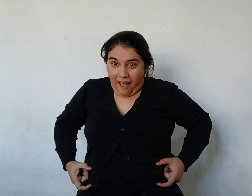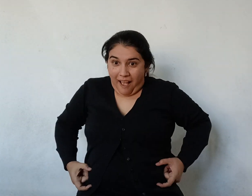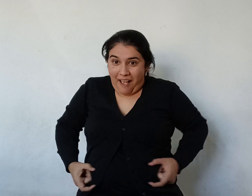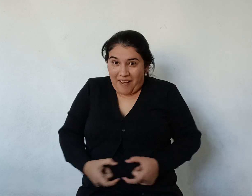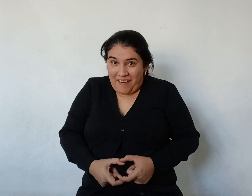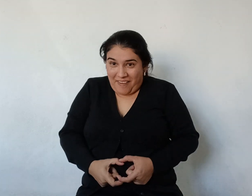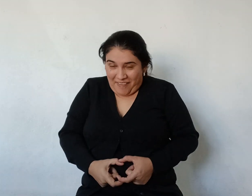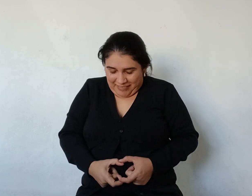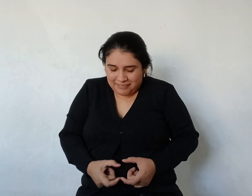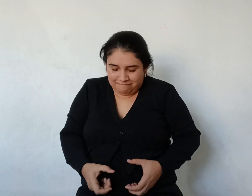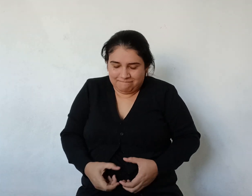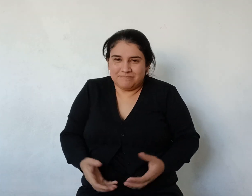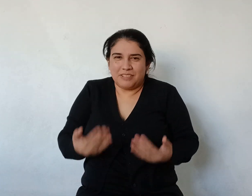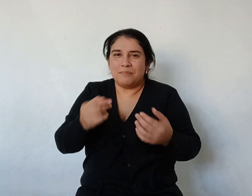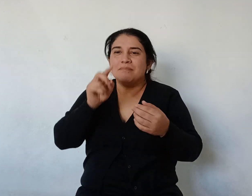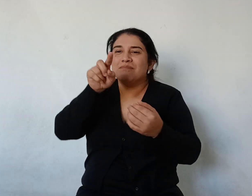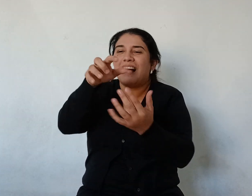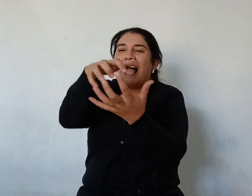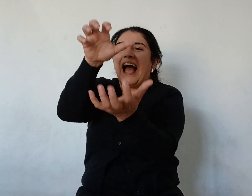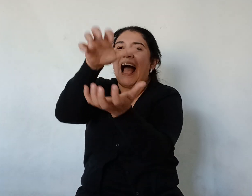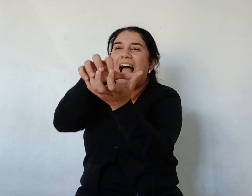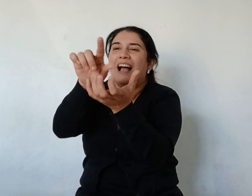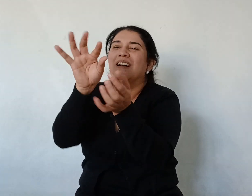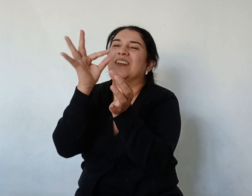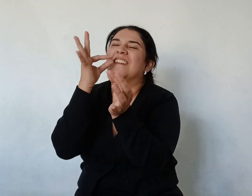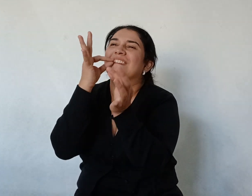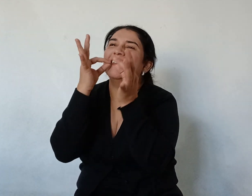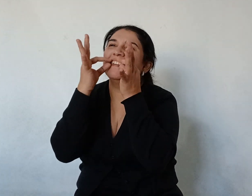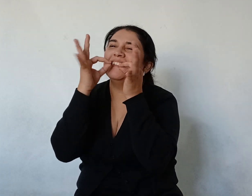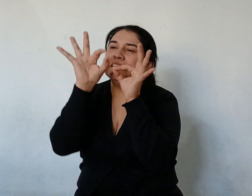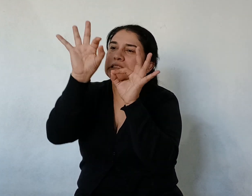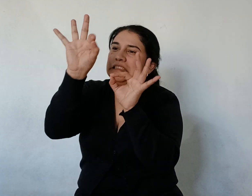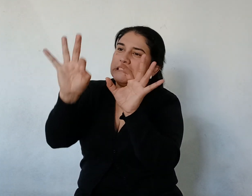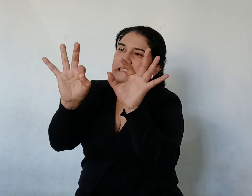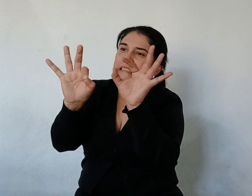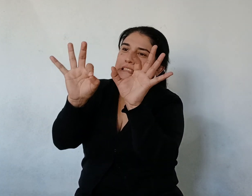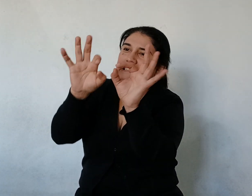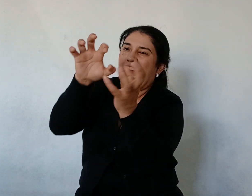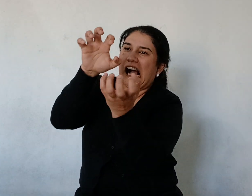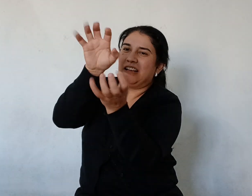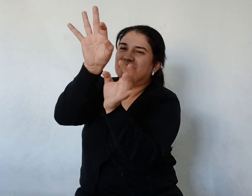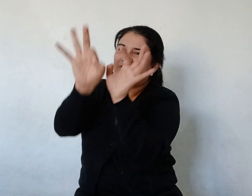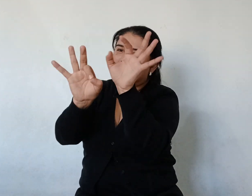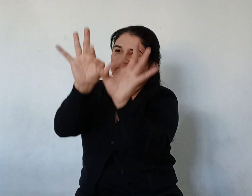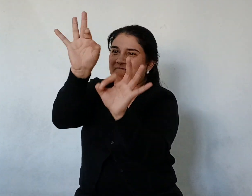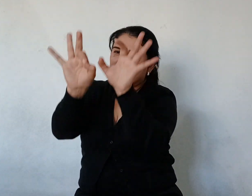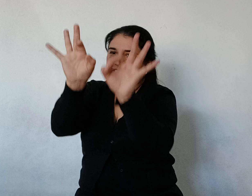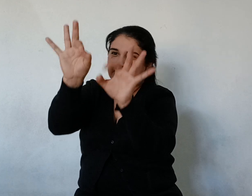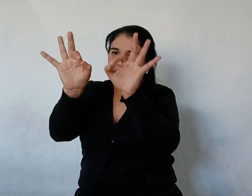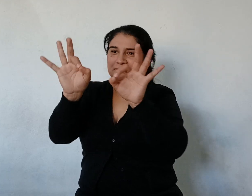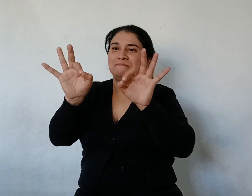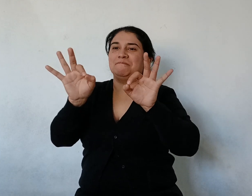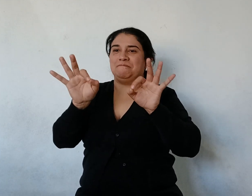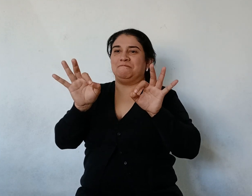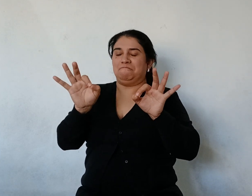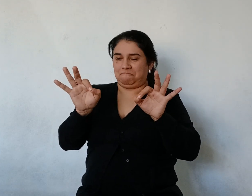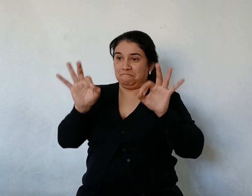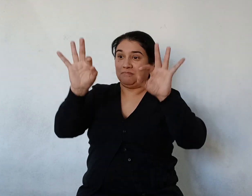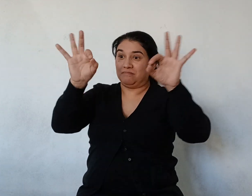Pues habían quedado Enredados allí El surubí El puso El cinturón Abrochándolo Bajo las aletas